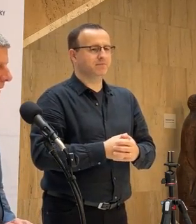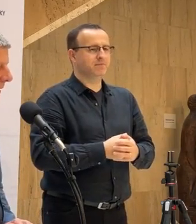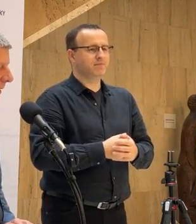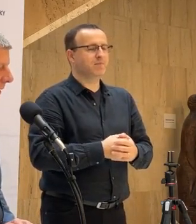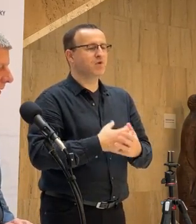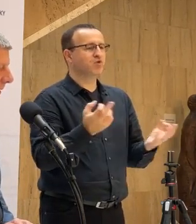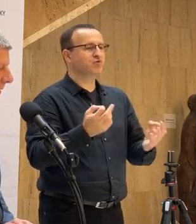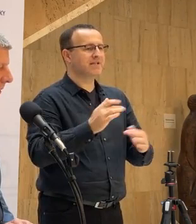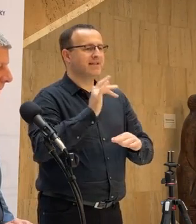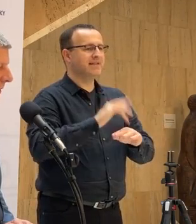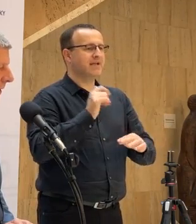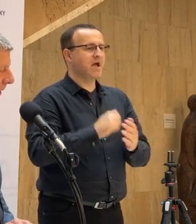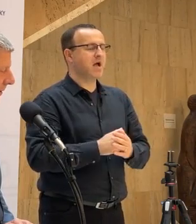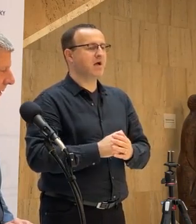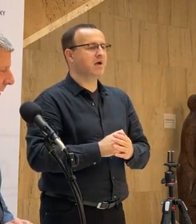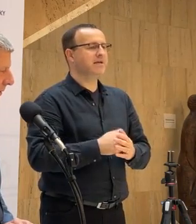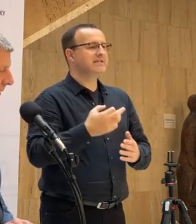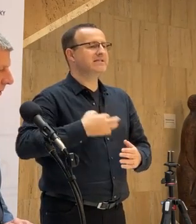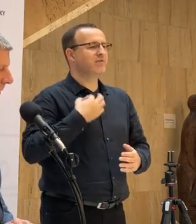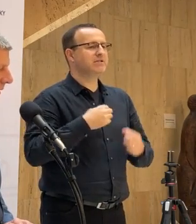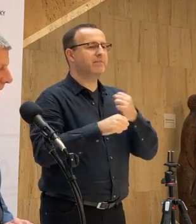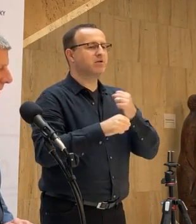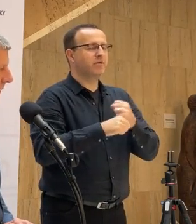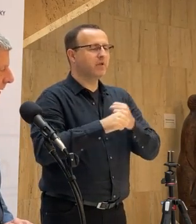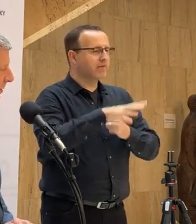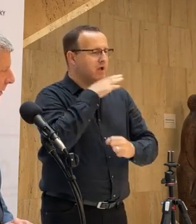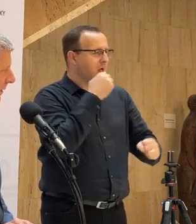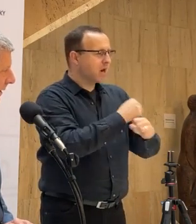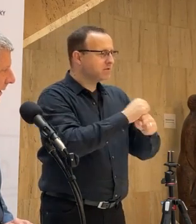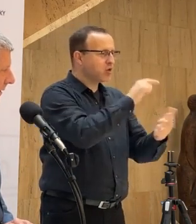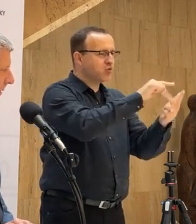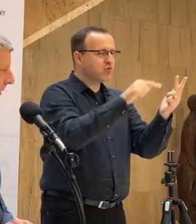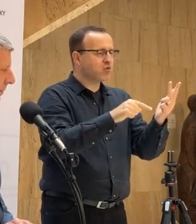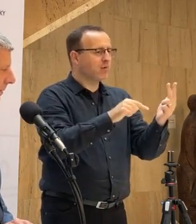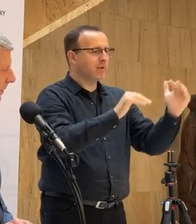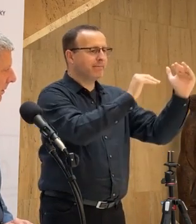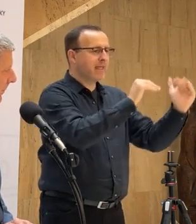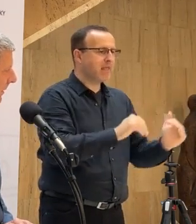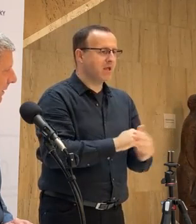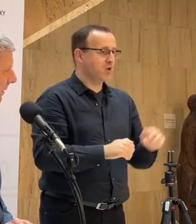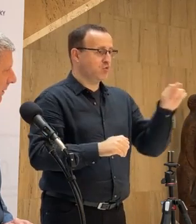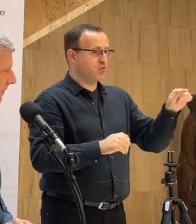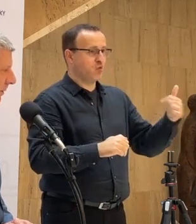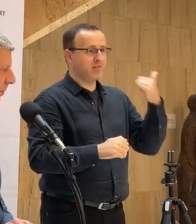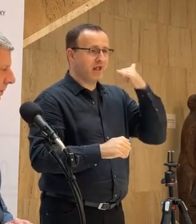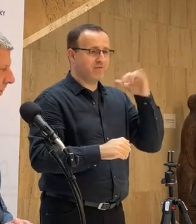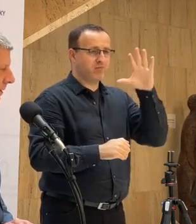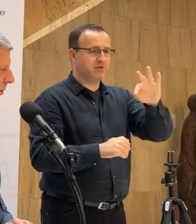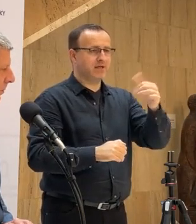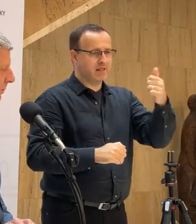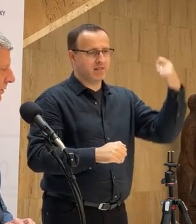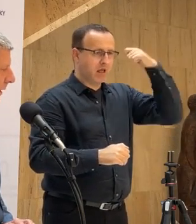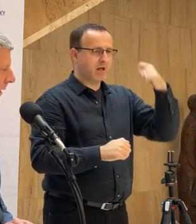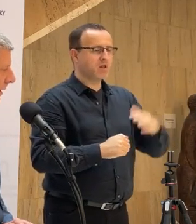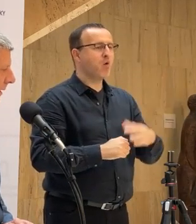Čo sa týka odbremenenia zdravotníckých pracovníkov, tak tých nápadov je viac, to je to jeden z nich. Samozrejme, musíme to s odborníkým